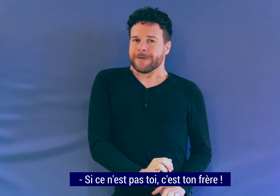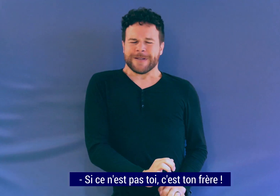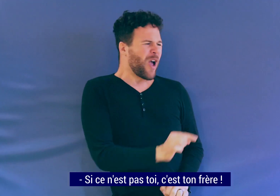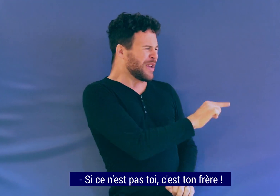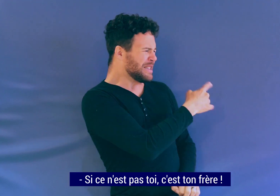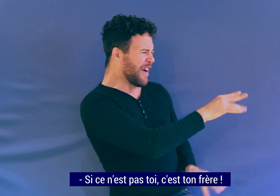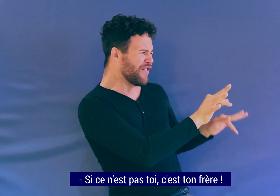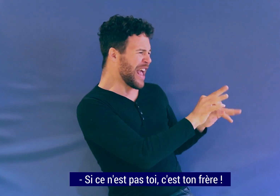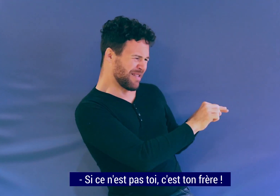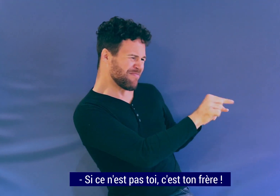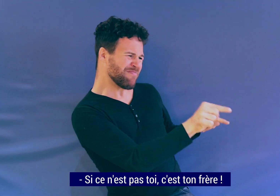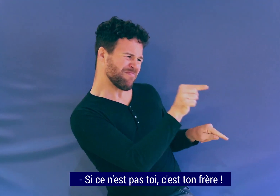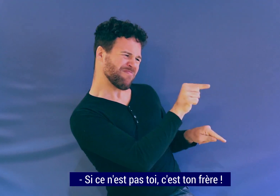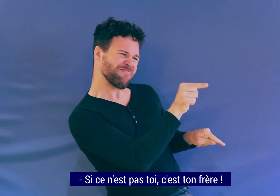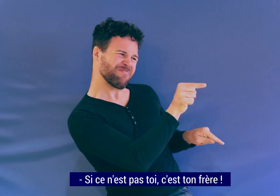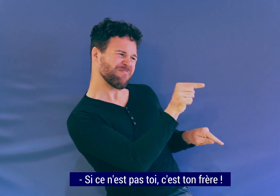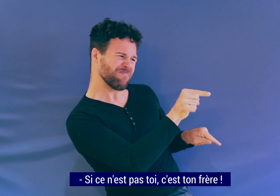Si ce n'est pas toi, c'est ton frère.